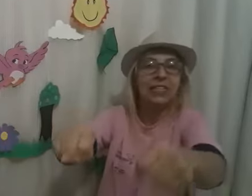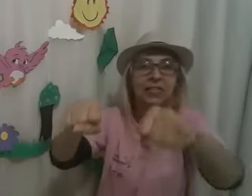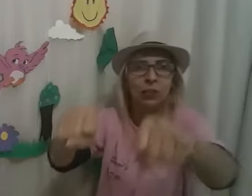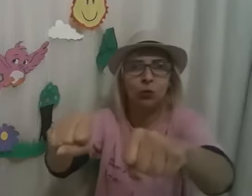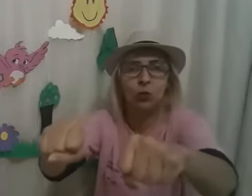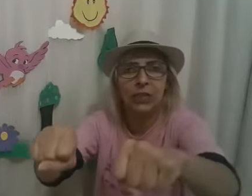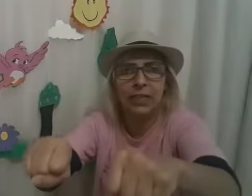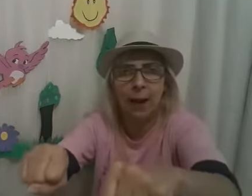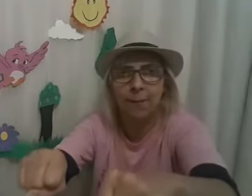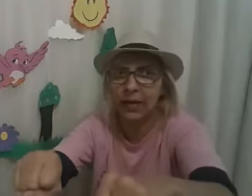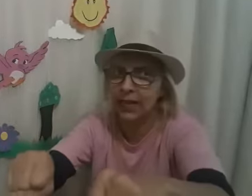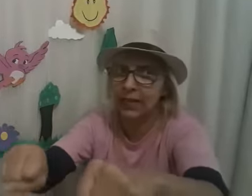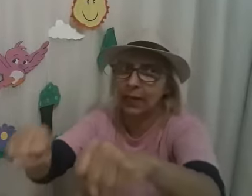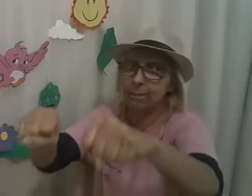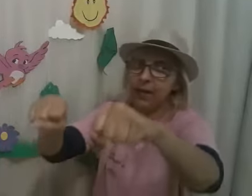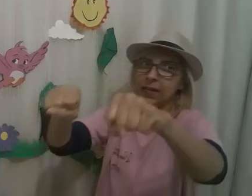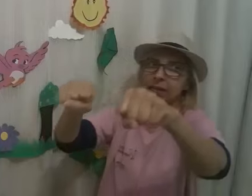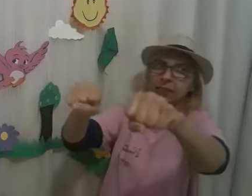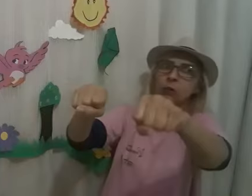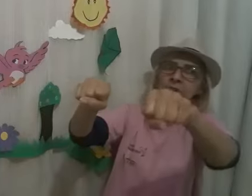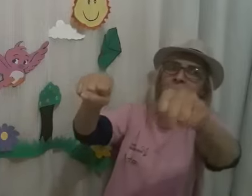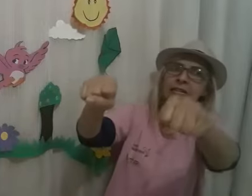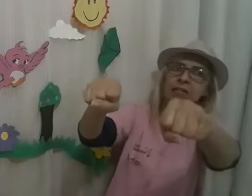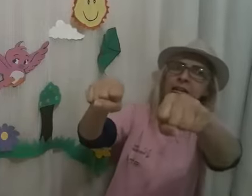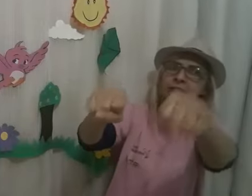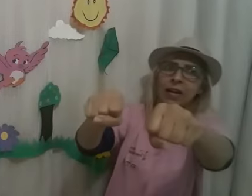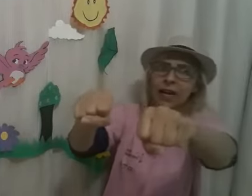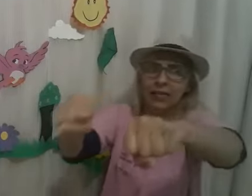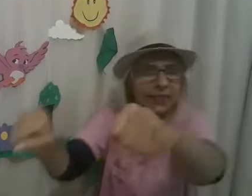Segure na magrela para não cair da estrada.